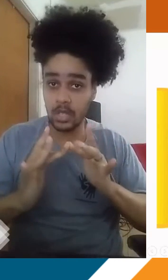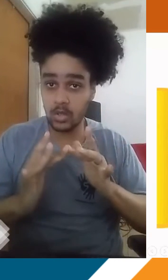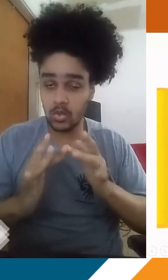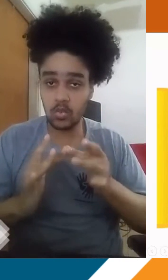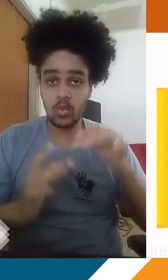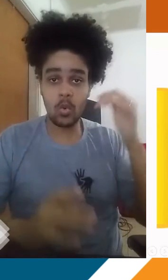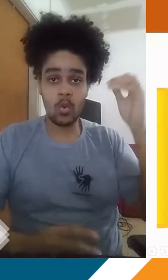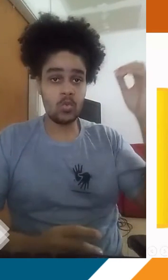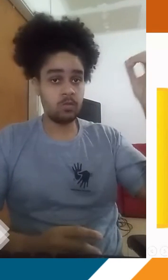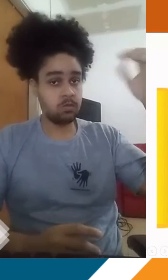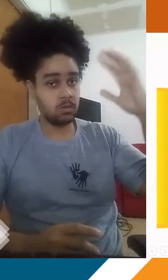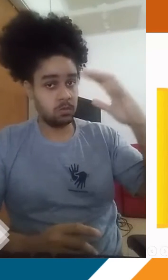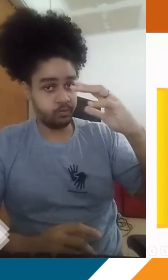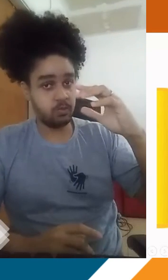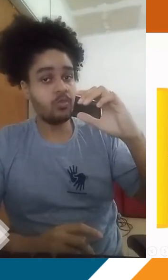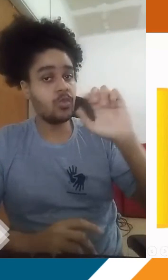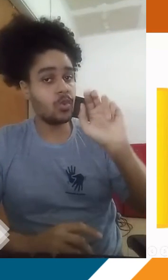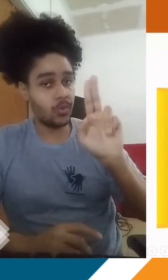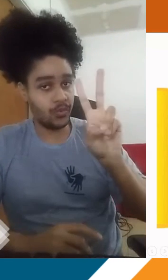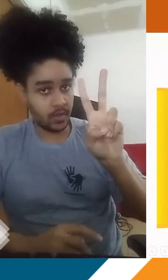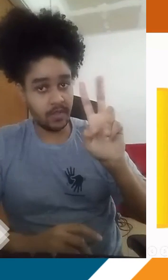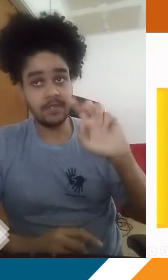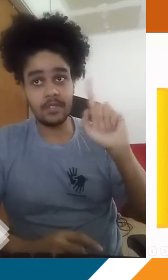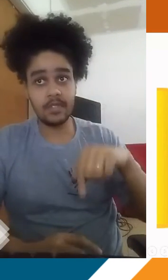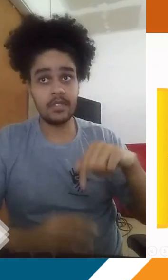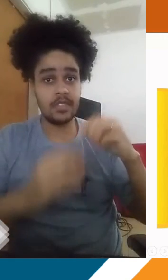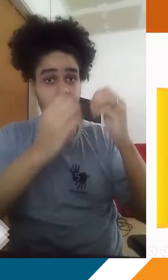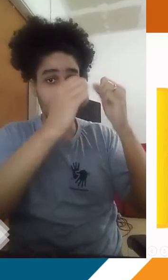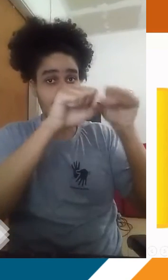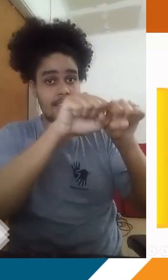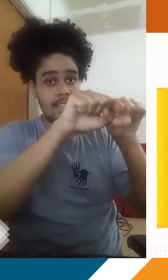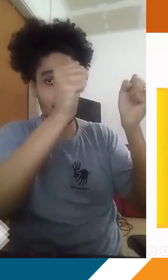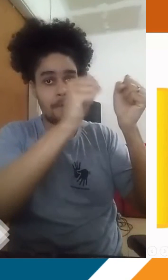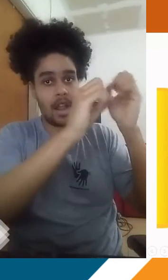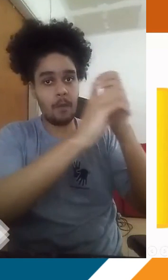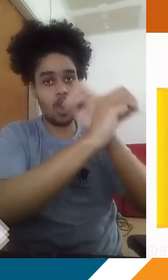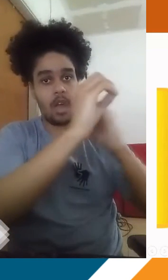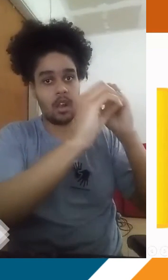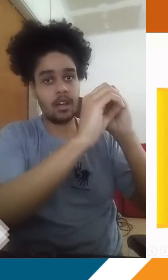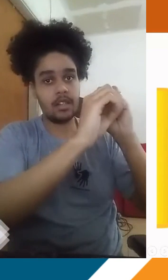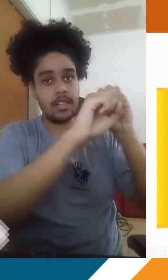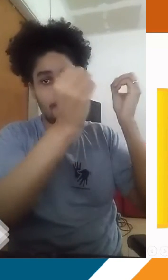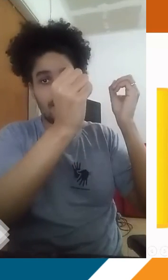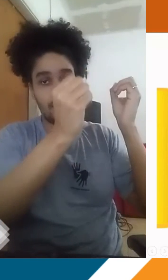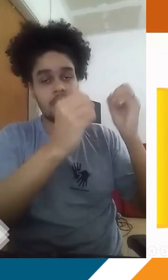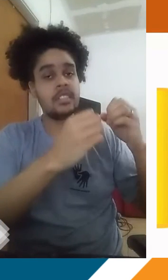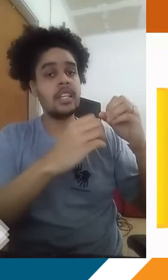UVs que são emitidos aí pelo Sol, ela se desarticula, ela se quebra. E aí, dentro